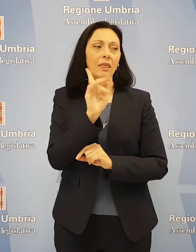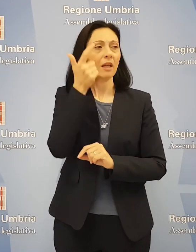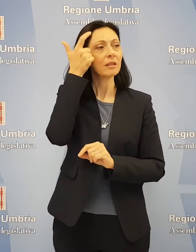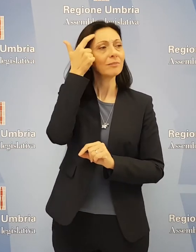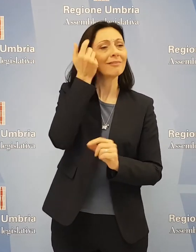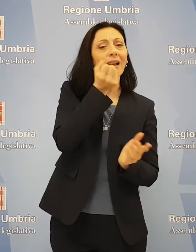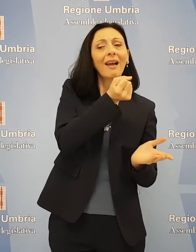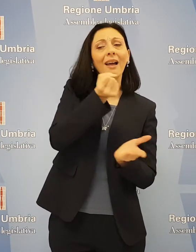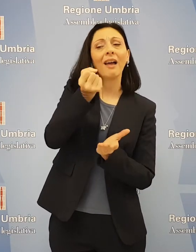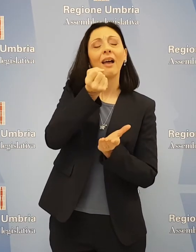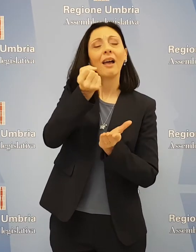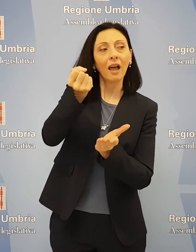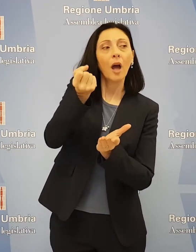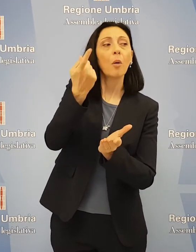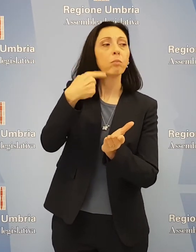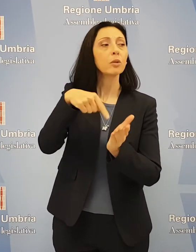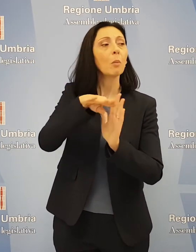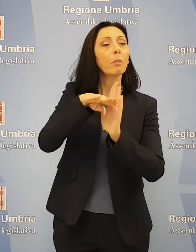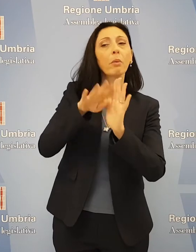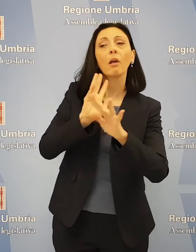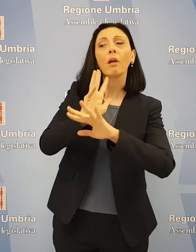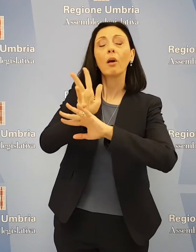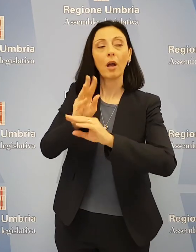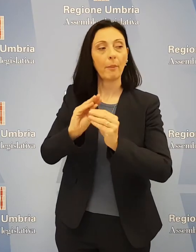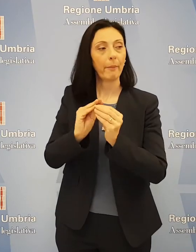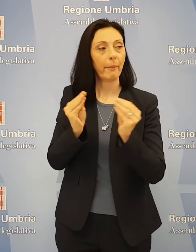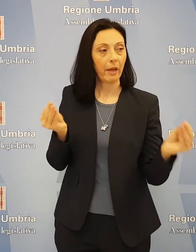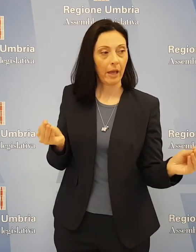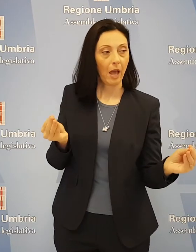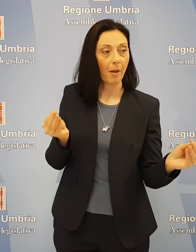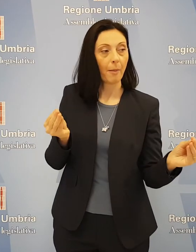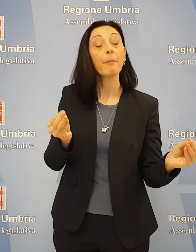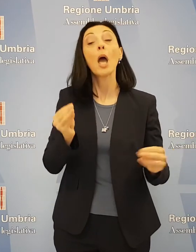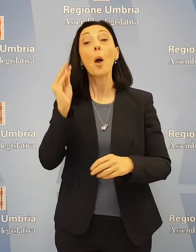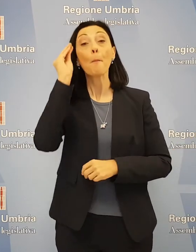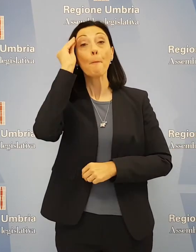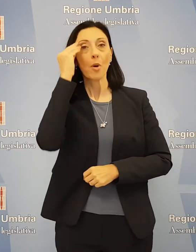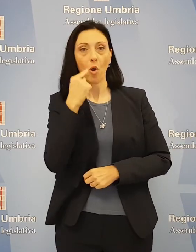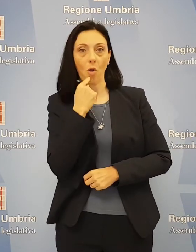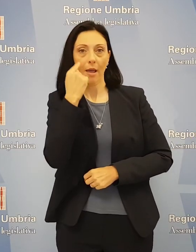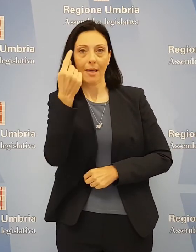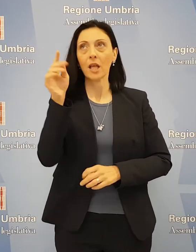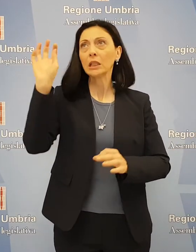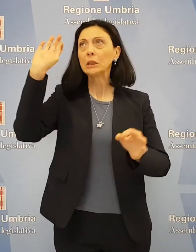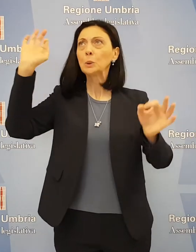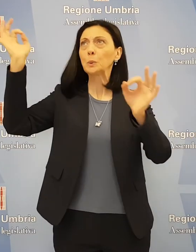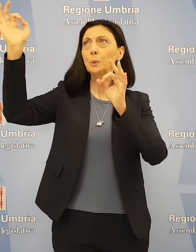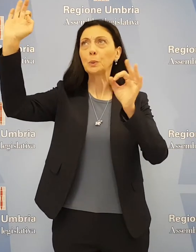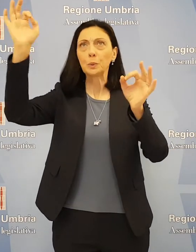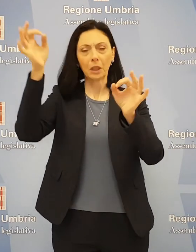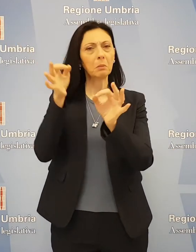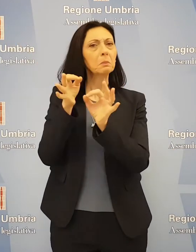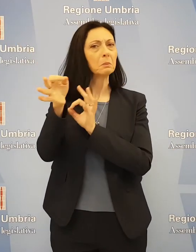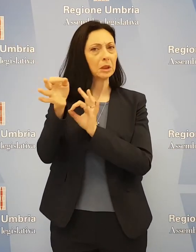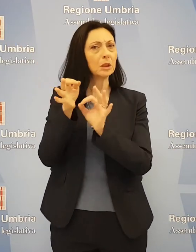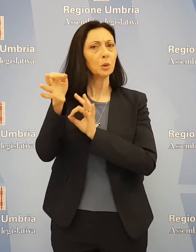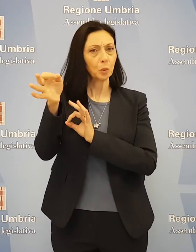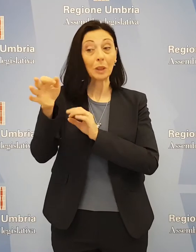da programmare. L'assessore Morroni ha detto che la presenza dei chironomidi è rimasta contenuta nonostante l'abbassamento del